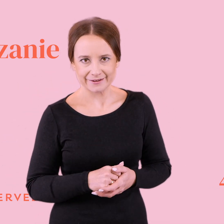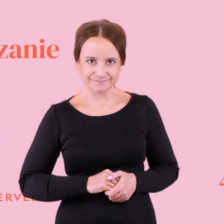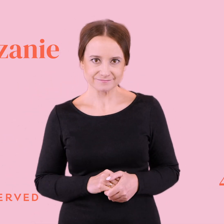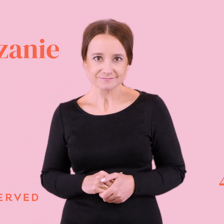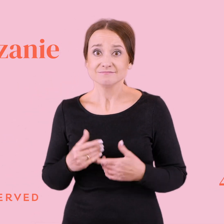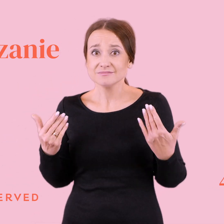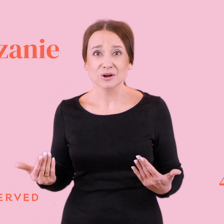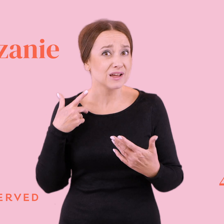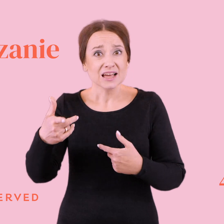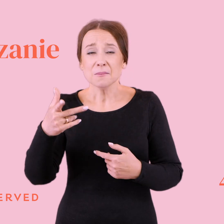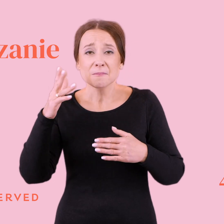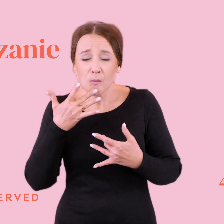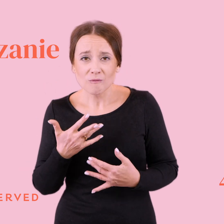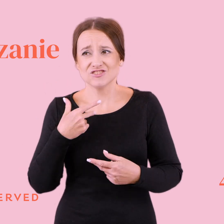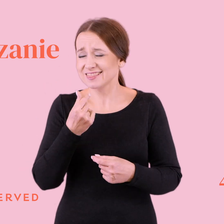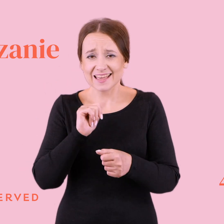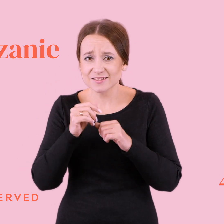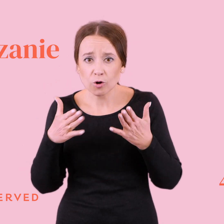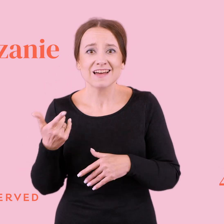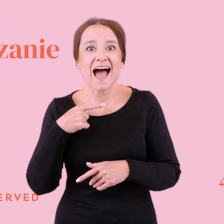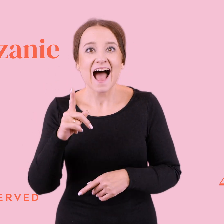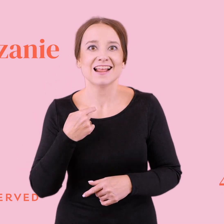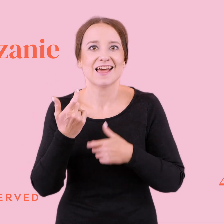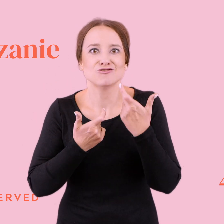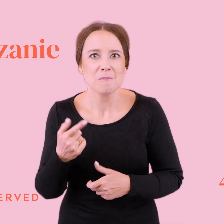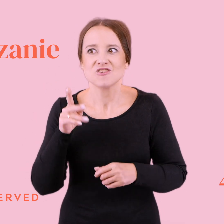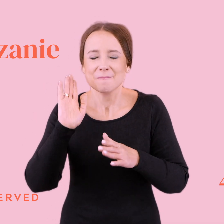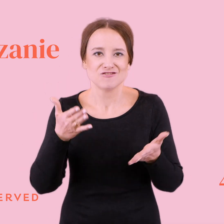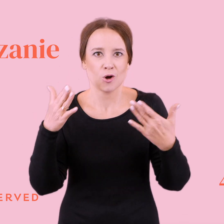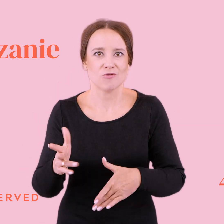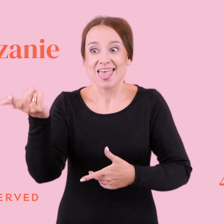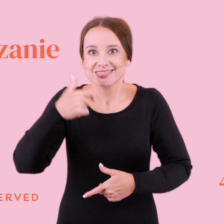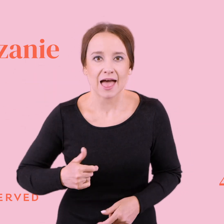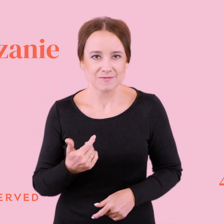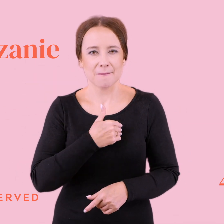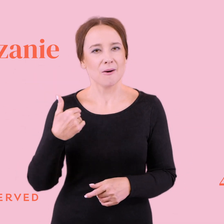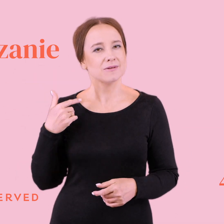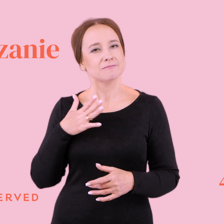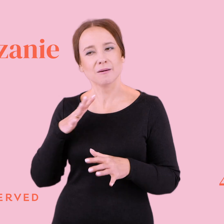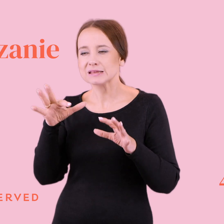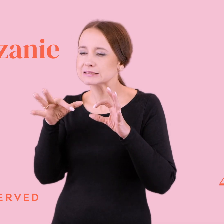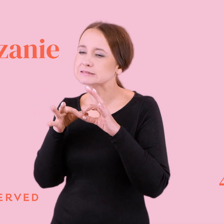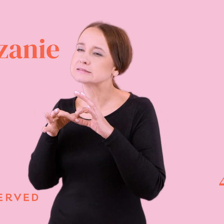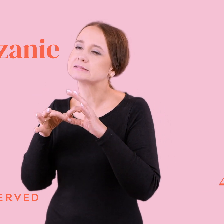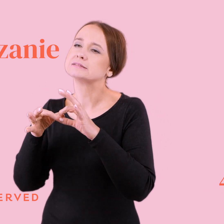No i ona niby mówi, że jeszcze nie jest gotowa, ale ja sprawię, że ona będzie gotowa na mnie, bo my jesteśmy sobie pisani. Znacie taką osobę?